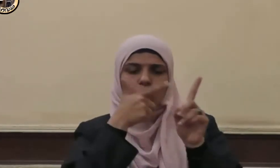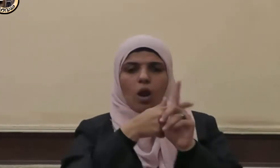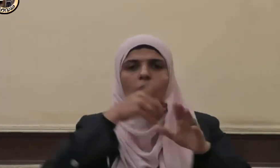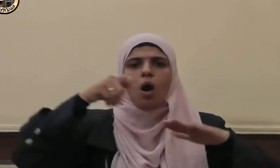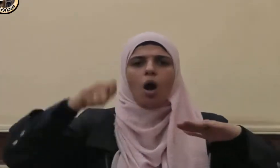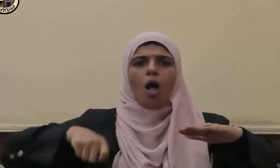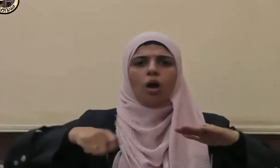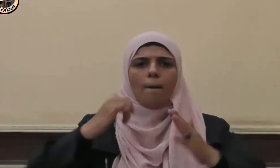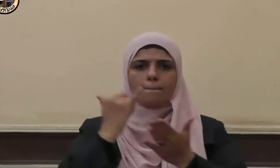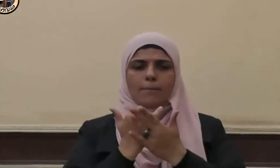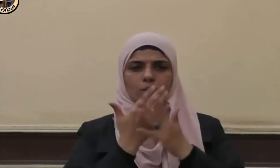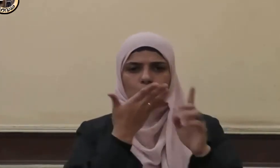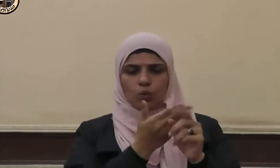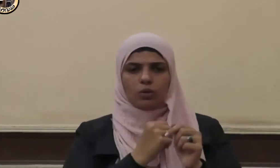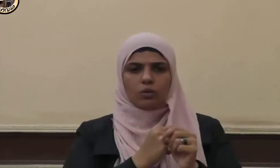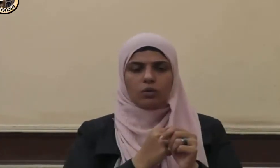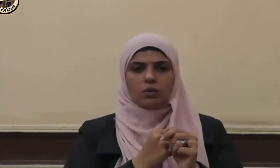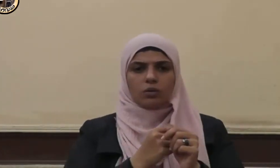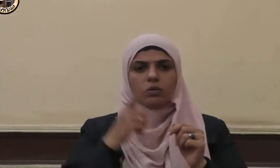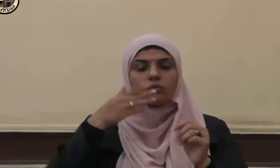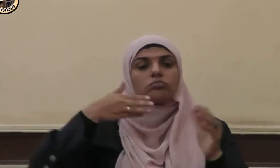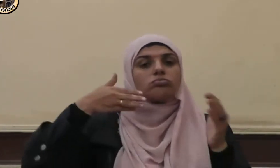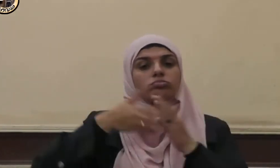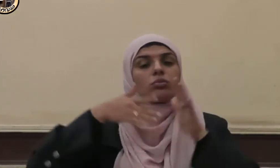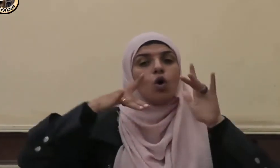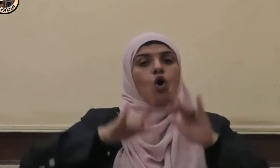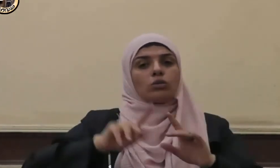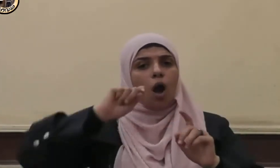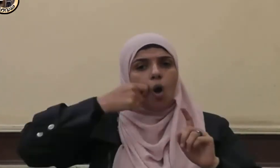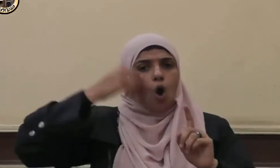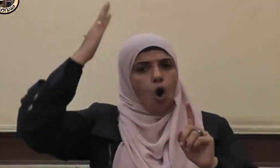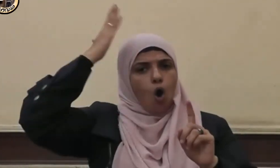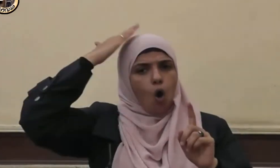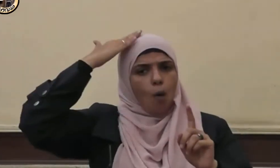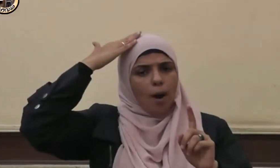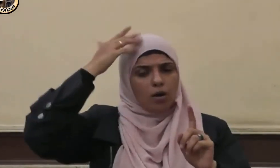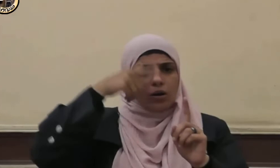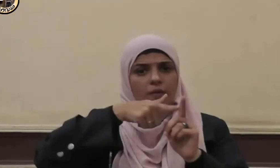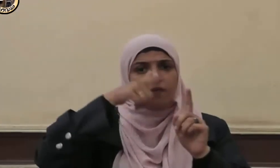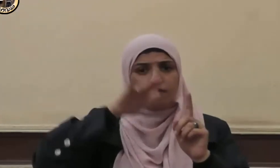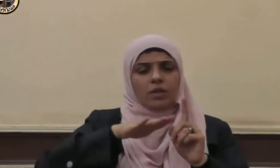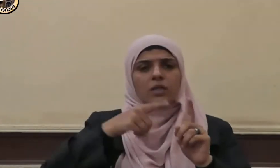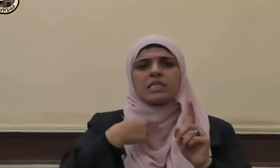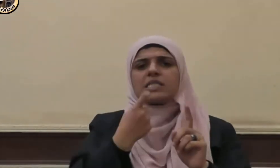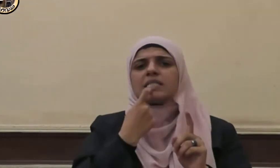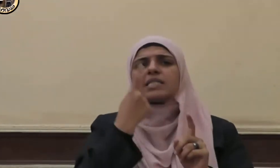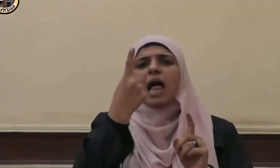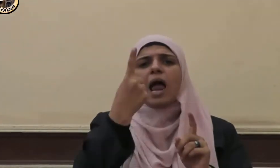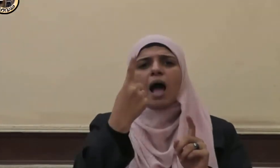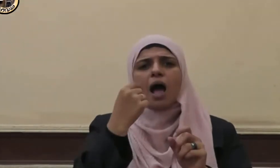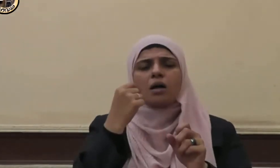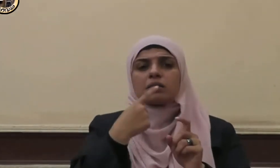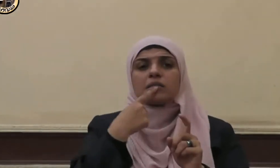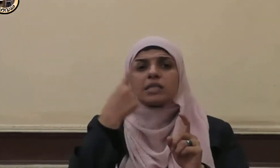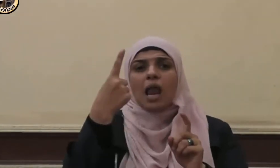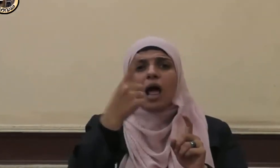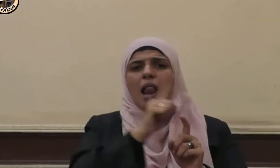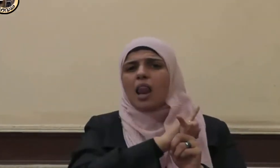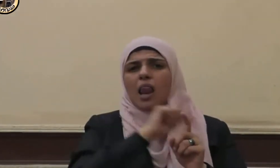فمكث سيدنا عمر رضي الله عنه سنة كاملة لا يتقدم إليه